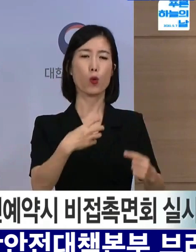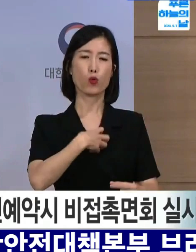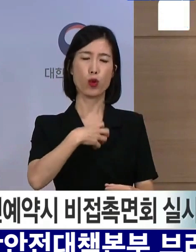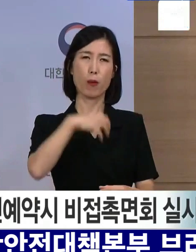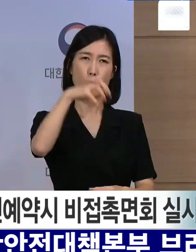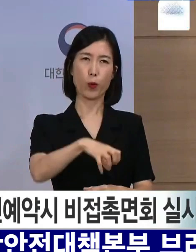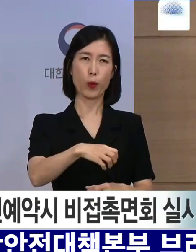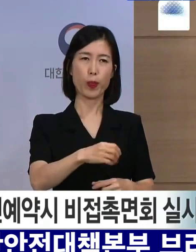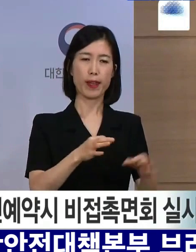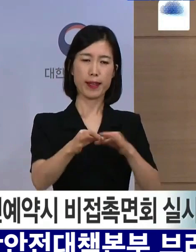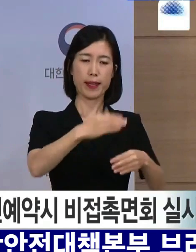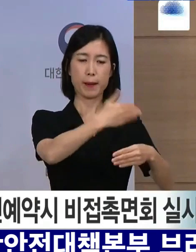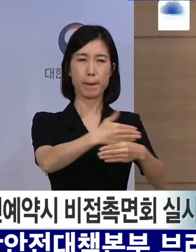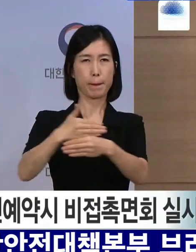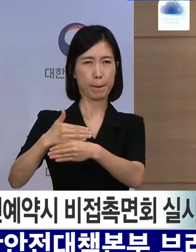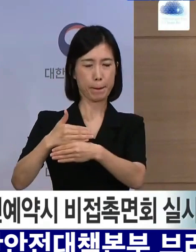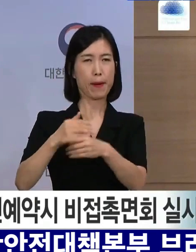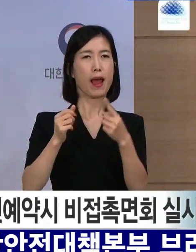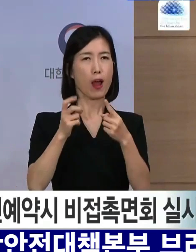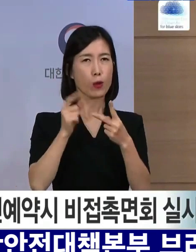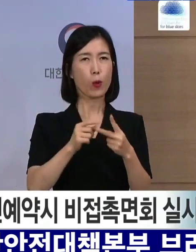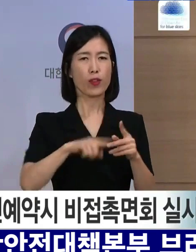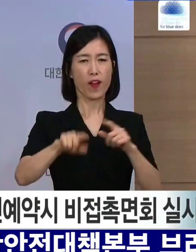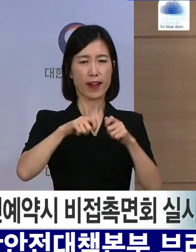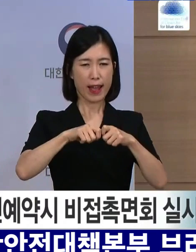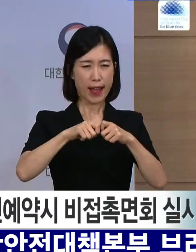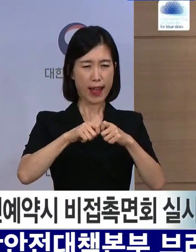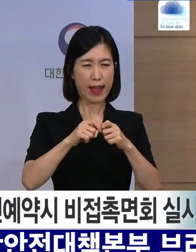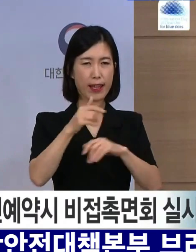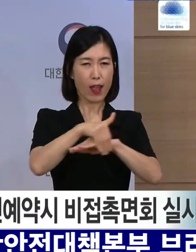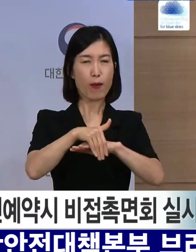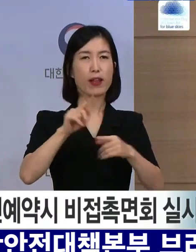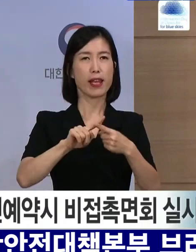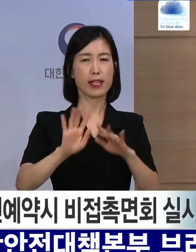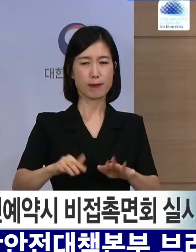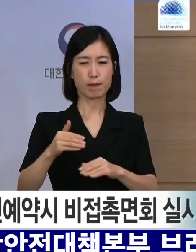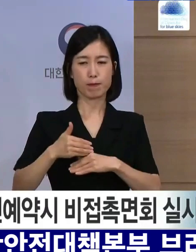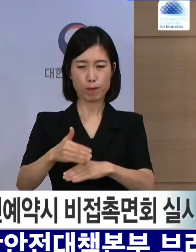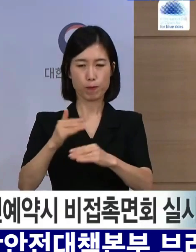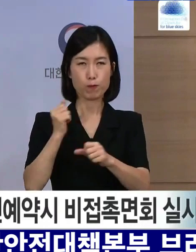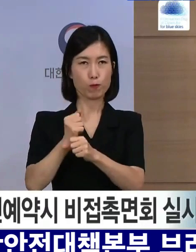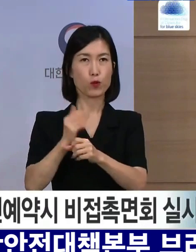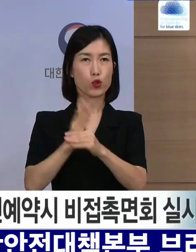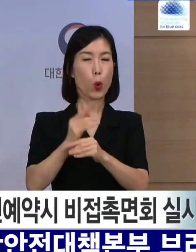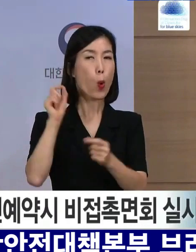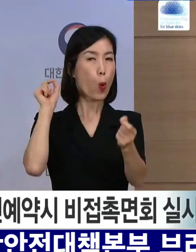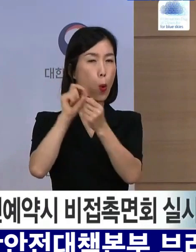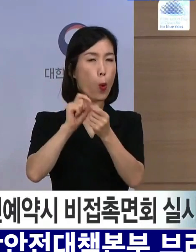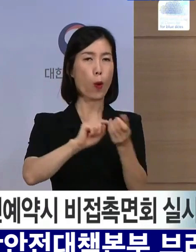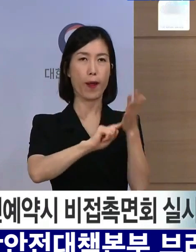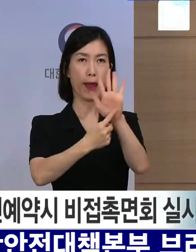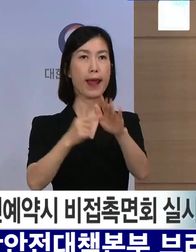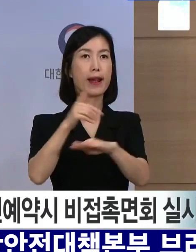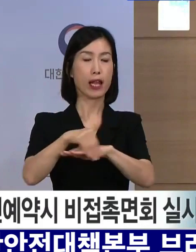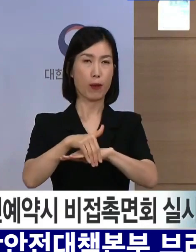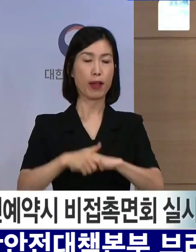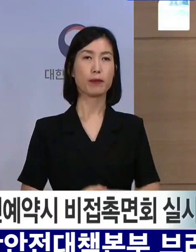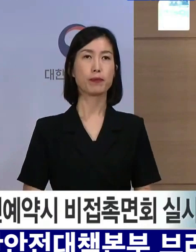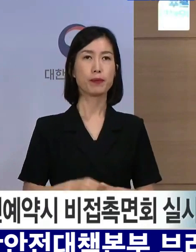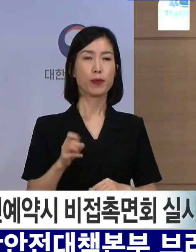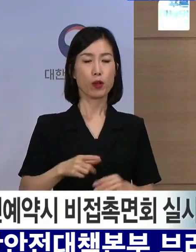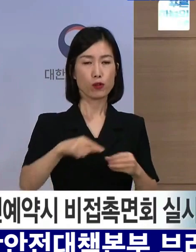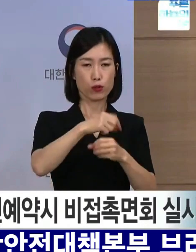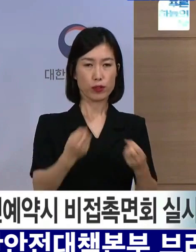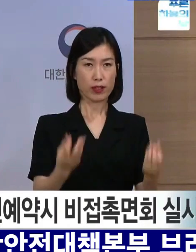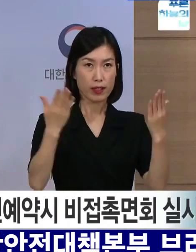운영 준당 등을 포함하여 상세한 내용을 검토하여 조만간 발표하겠습니다. 또한 연휴 기간에도